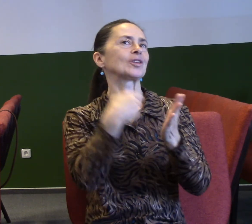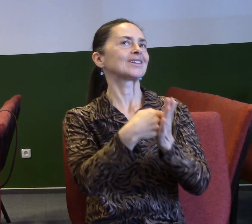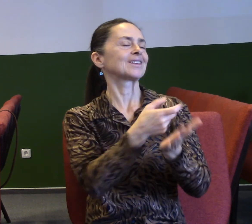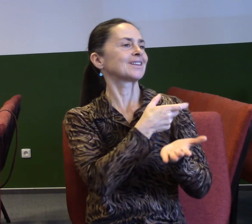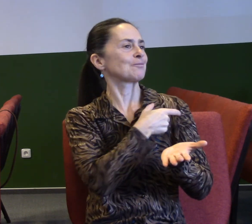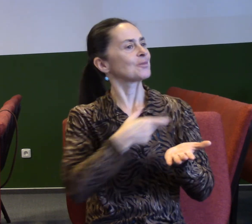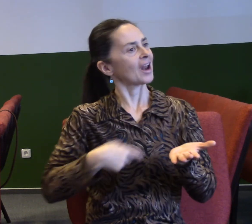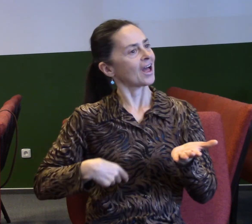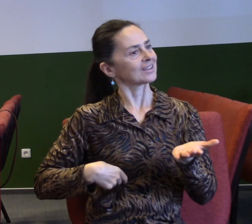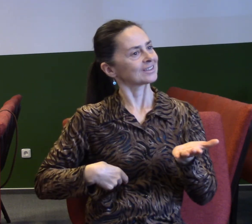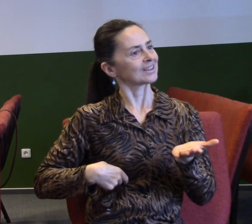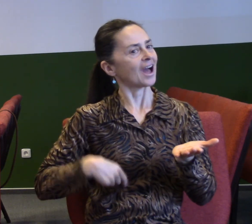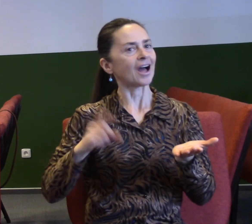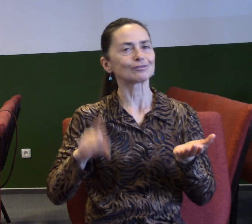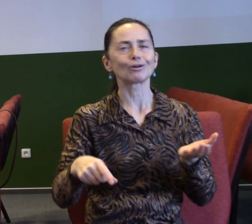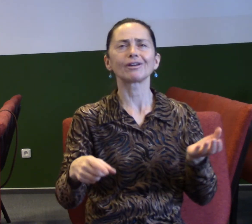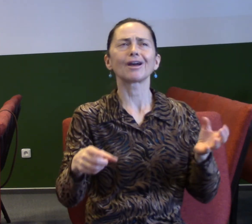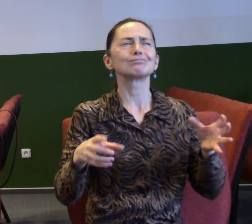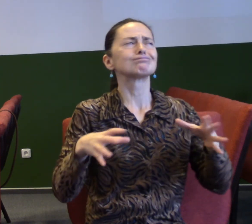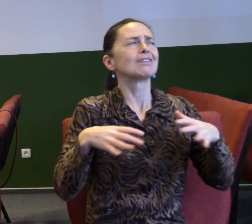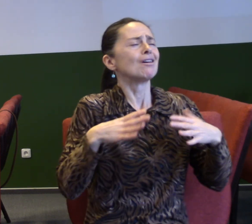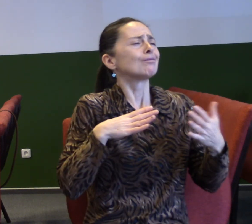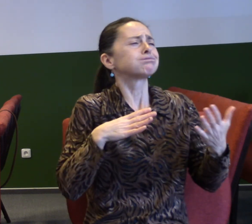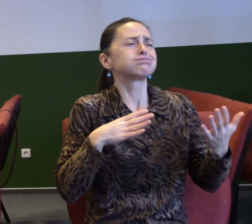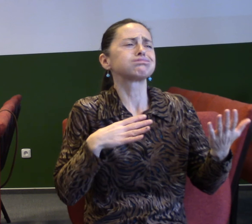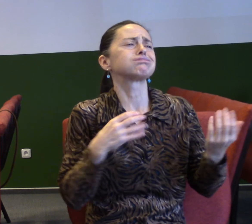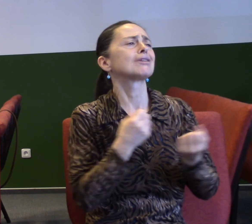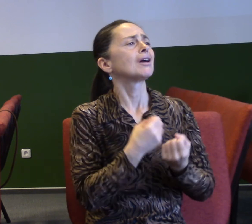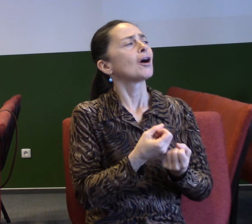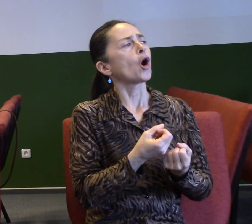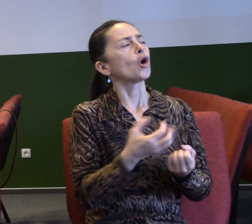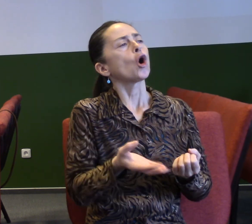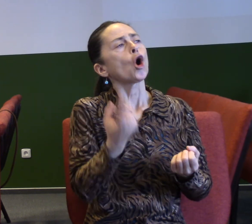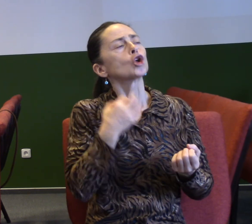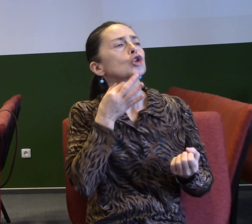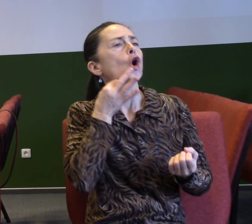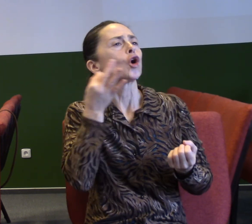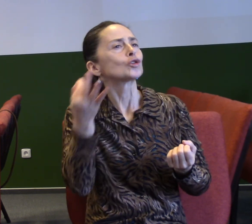láskou, která nás osvobozuje z různých otroctví a láskou, která nás někam posouvá.